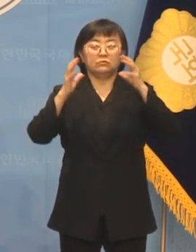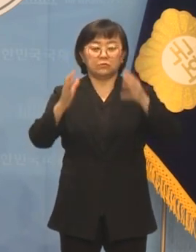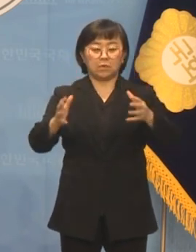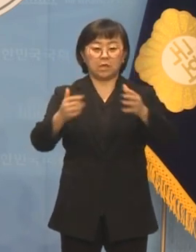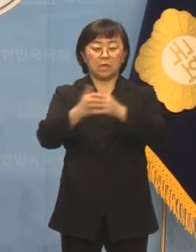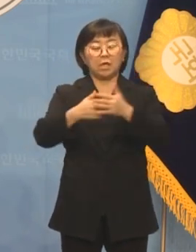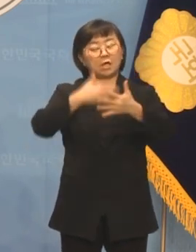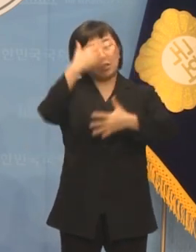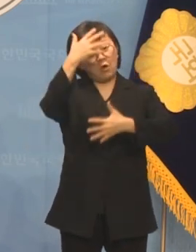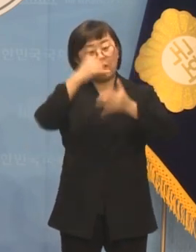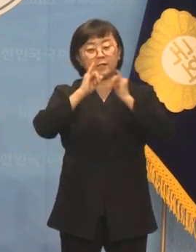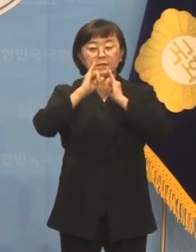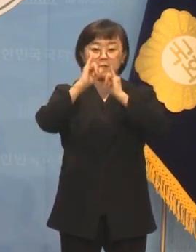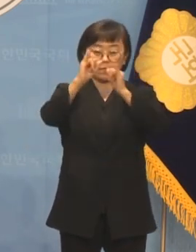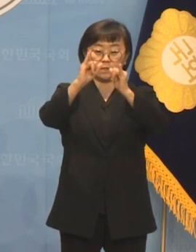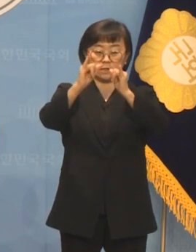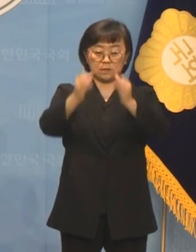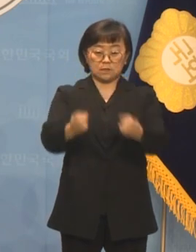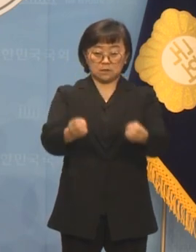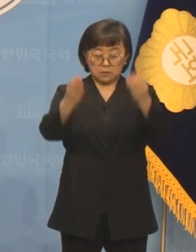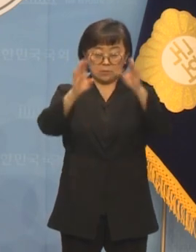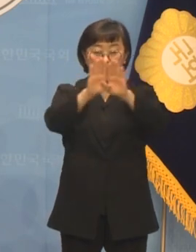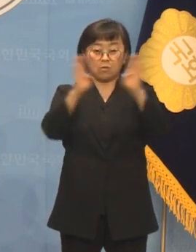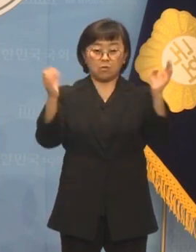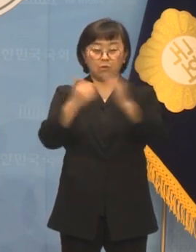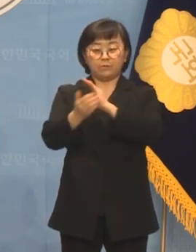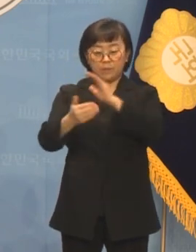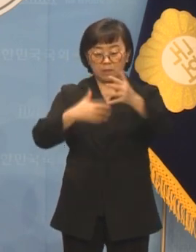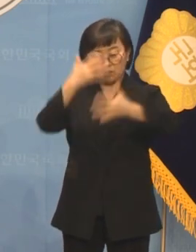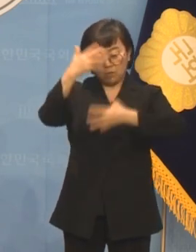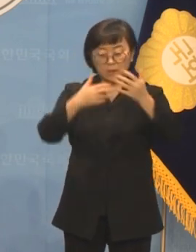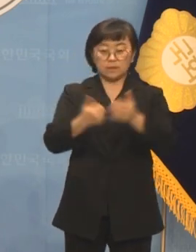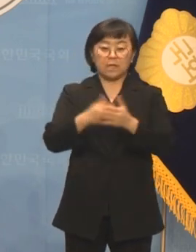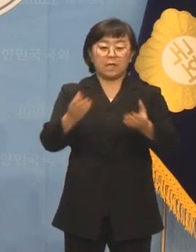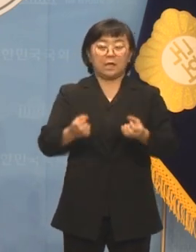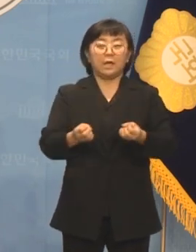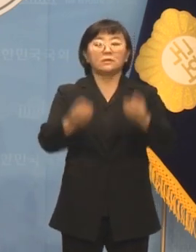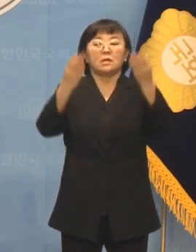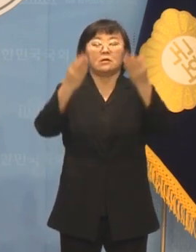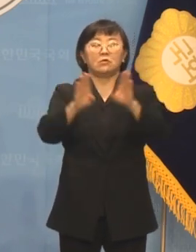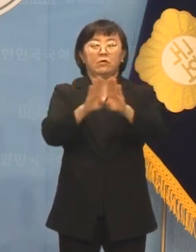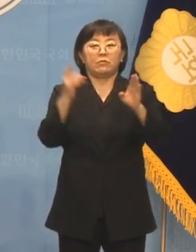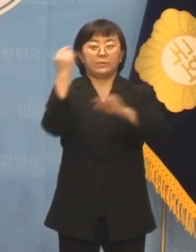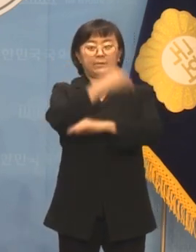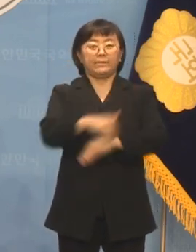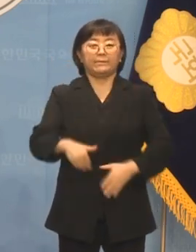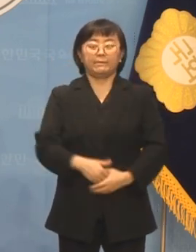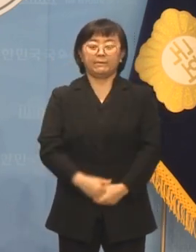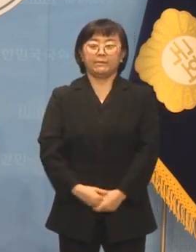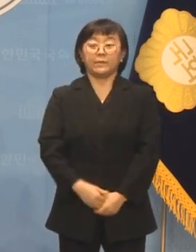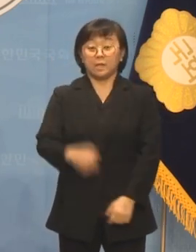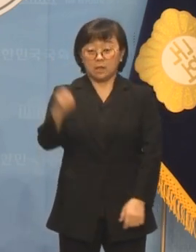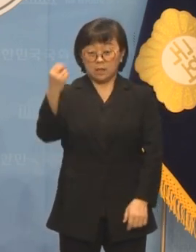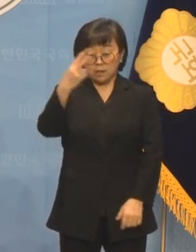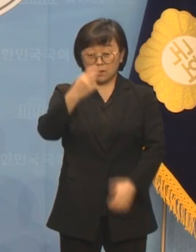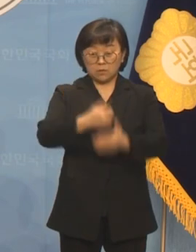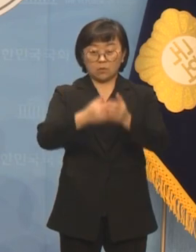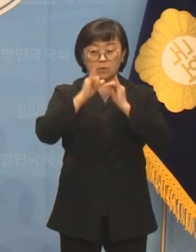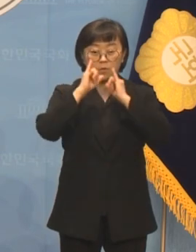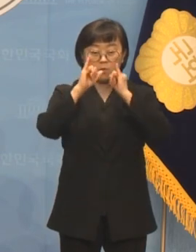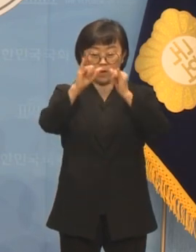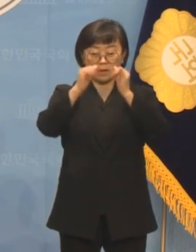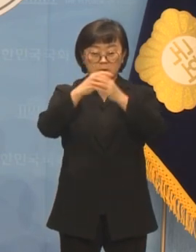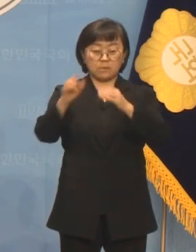시상식을 개최하고 사전에 영화제 및 파티를 열겠습니다. 그리고 시상식의